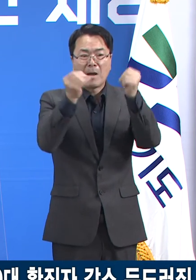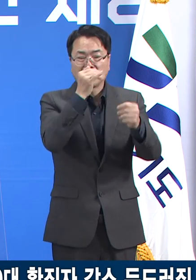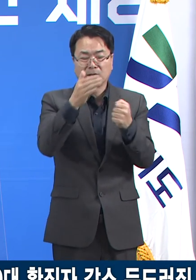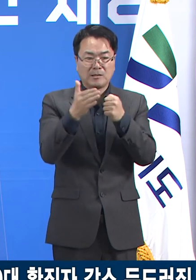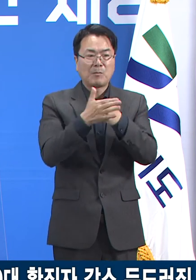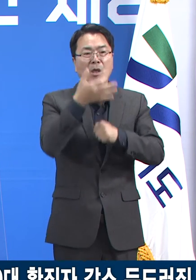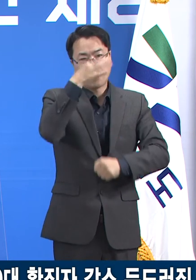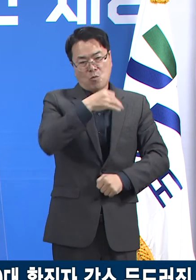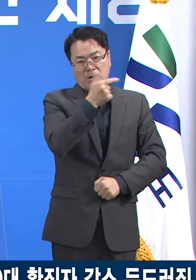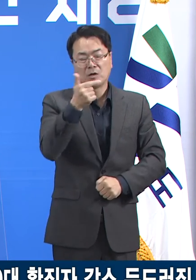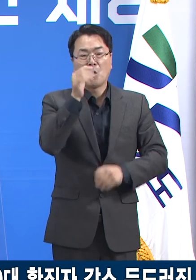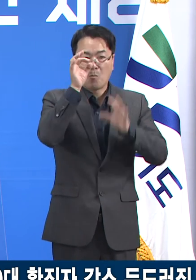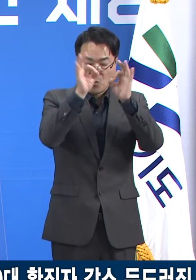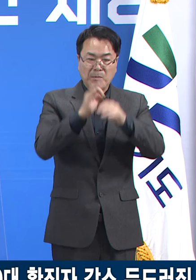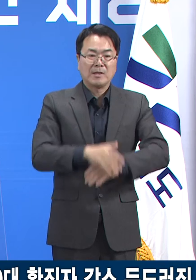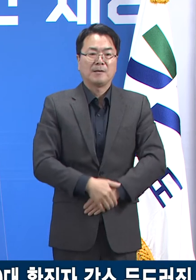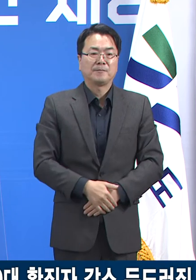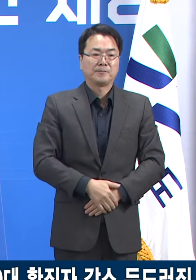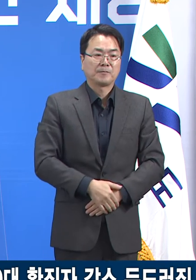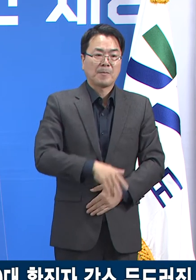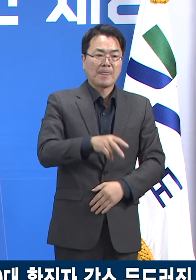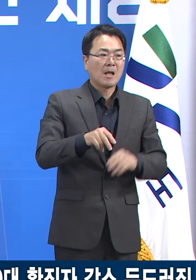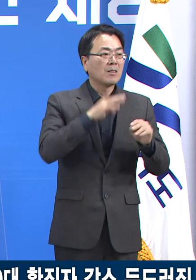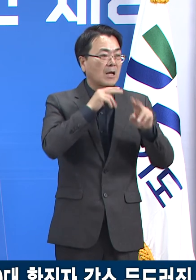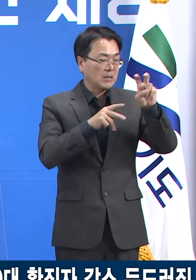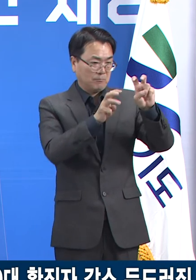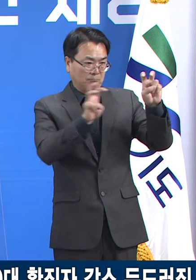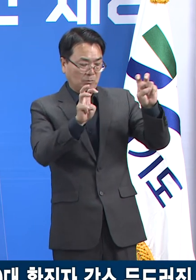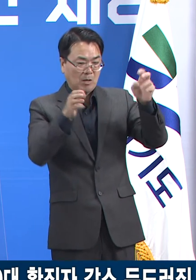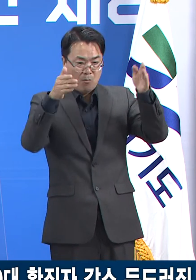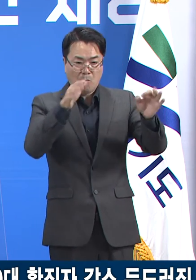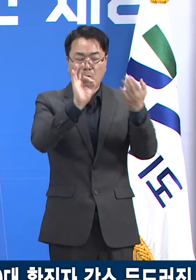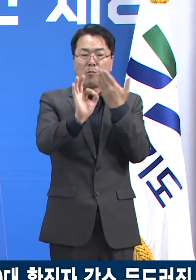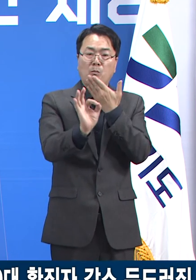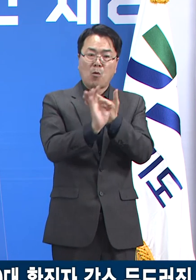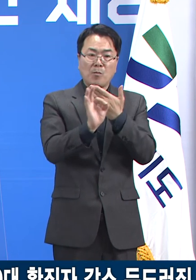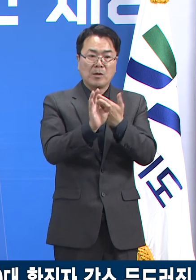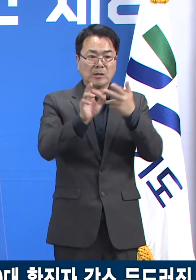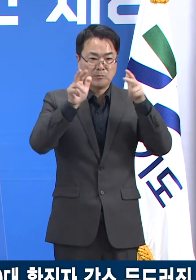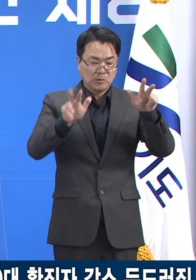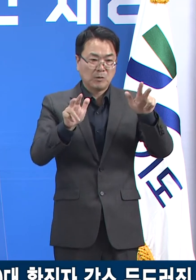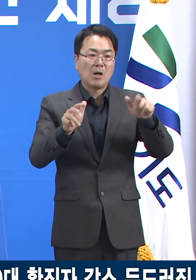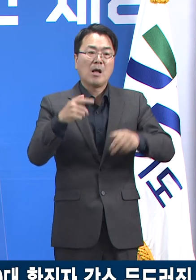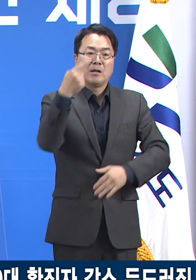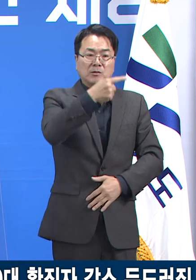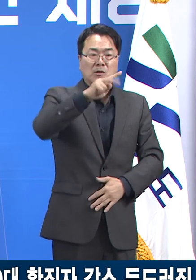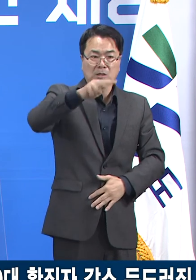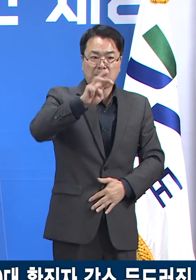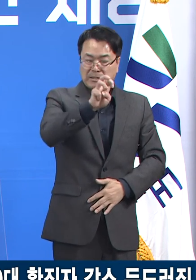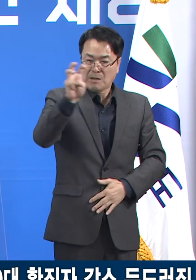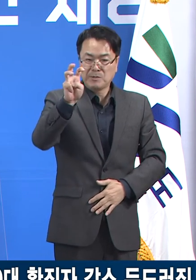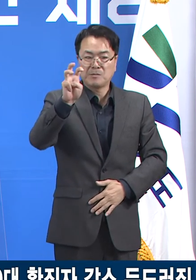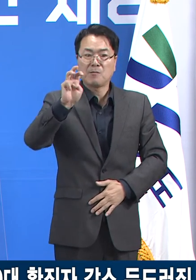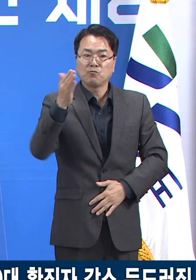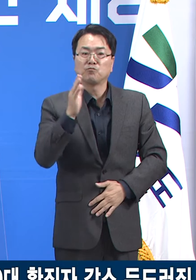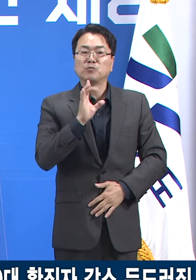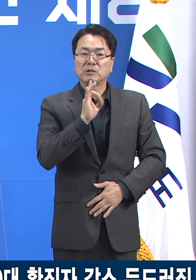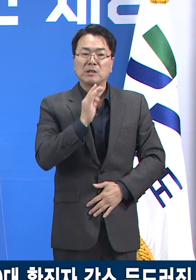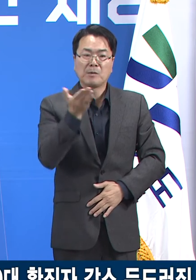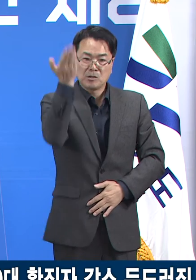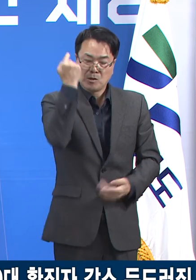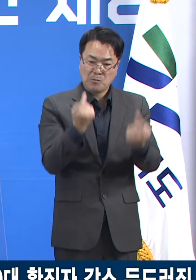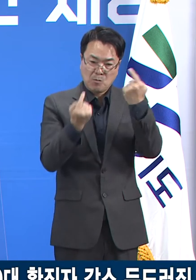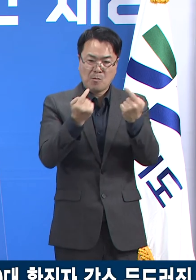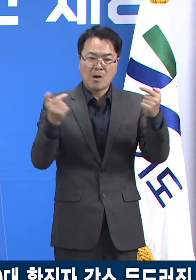,313명에 달하던 2,30대 확진자는 10월 2주차에는 1,230명에 거쳐 큰 폭으로 줄어든 것을 알 수가